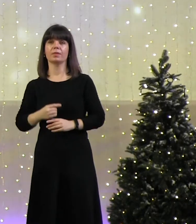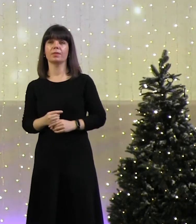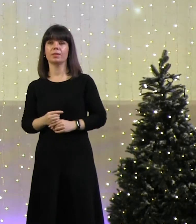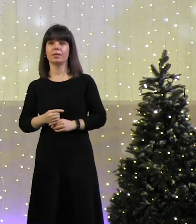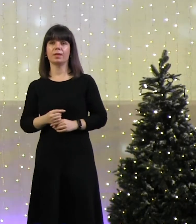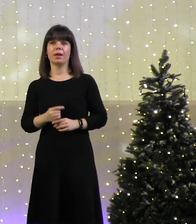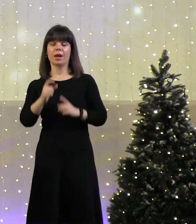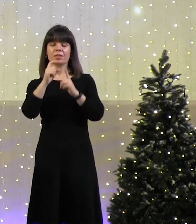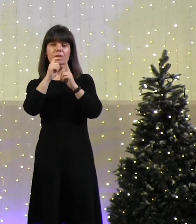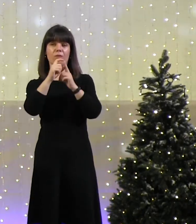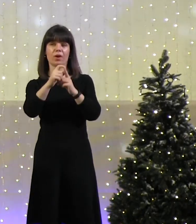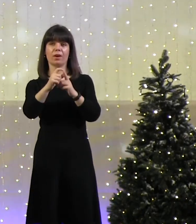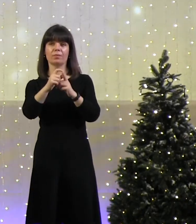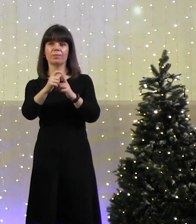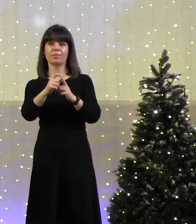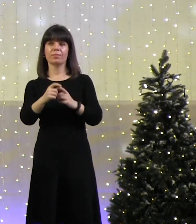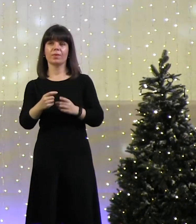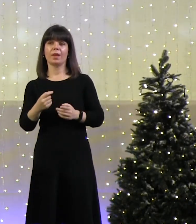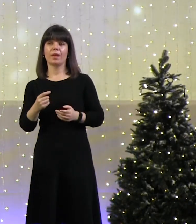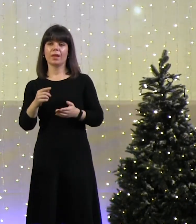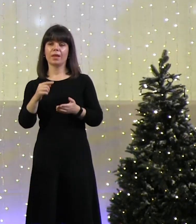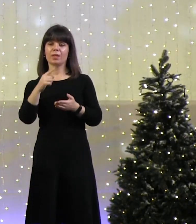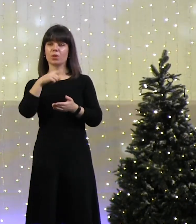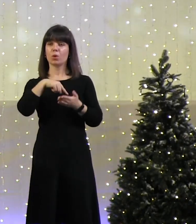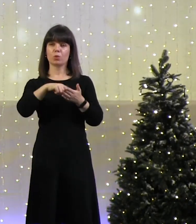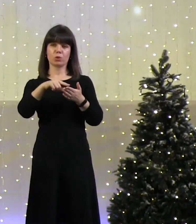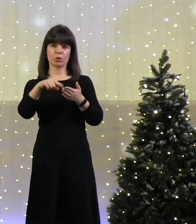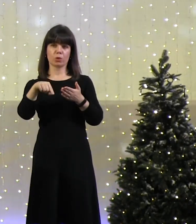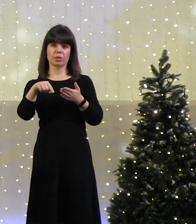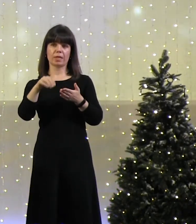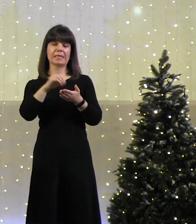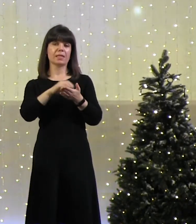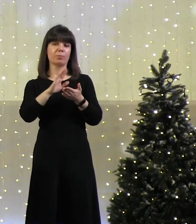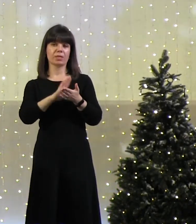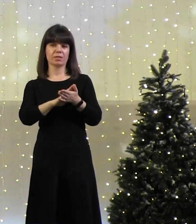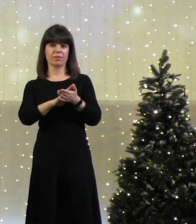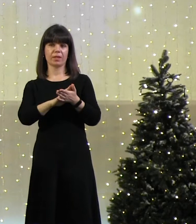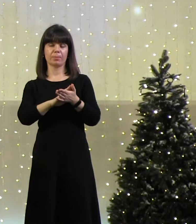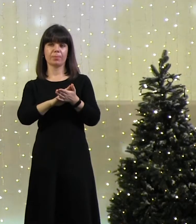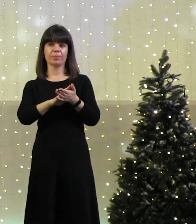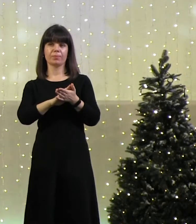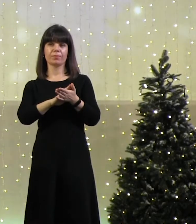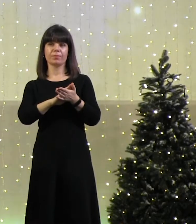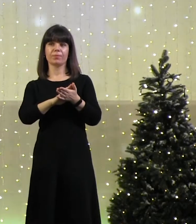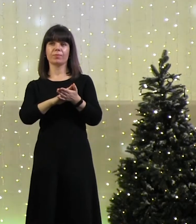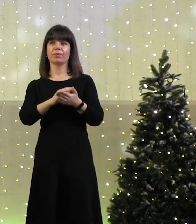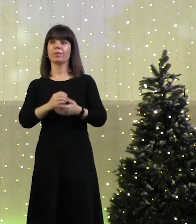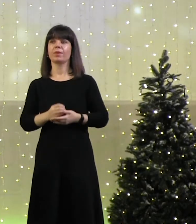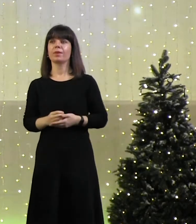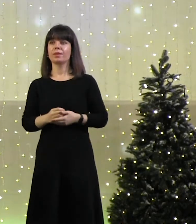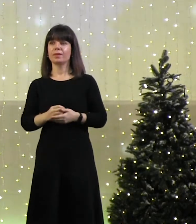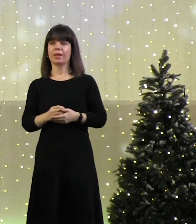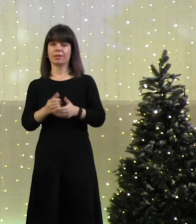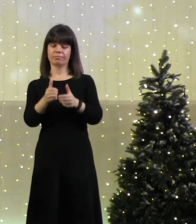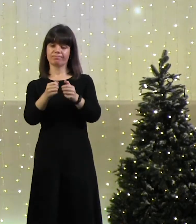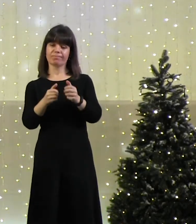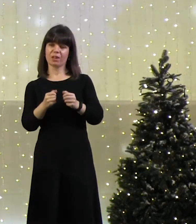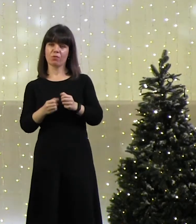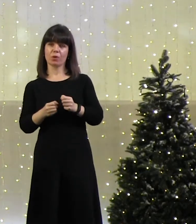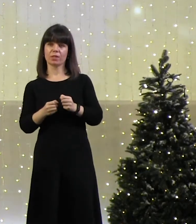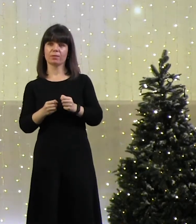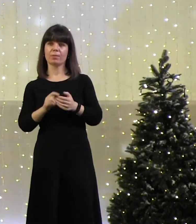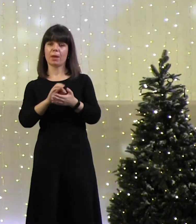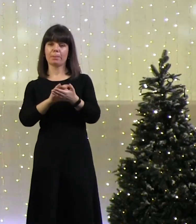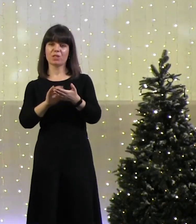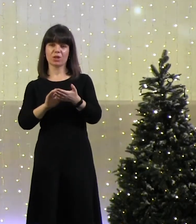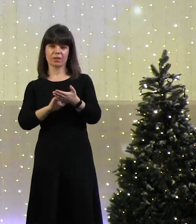это в слова. Или берем ручку и записываем. Или берем гаджет и печатаем. То